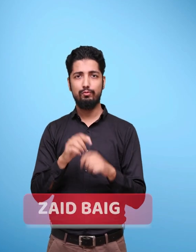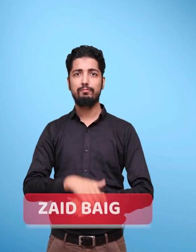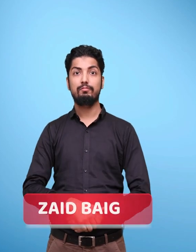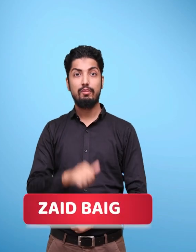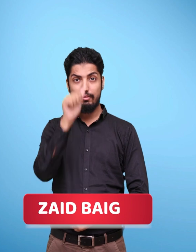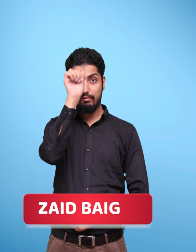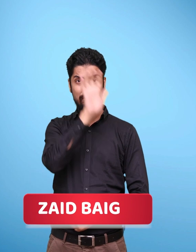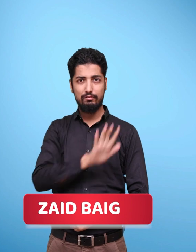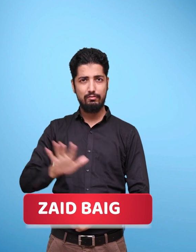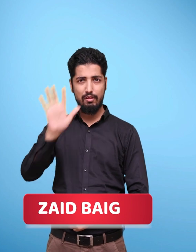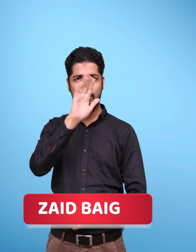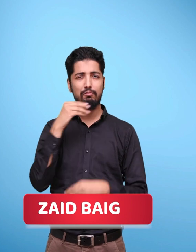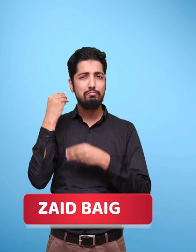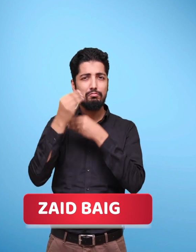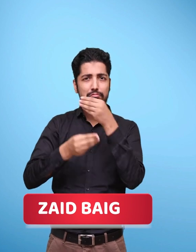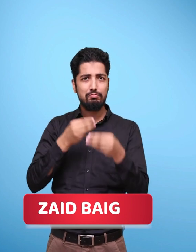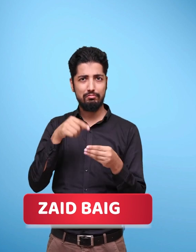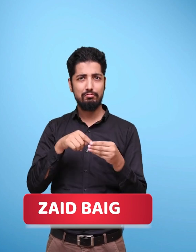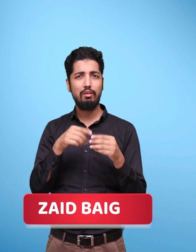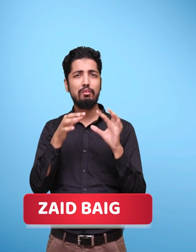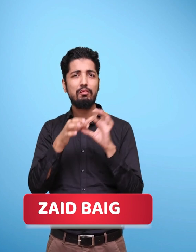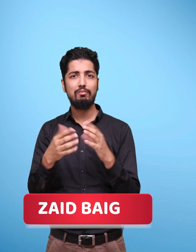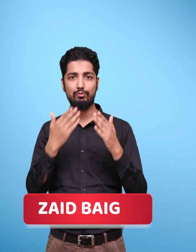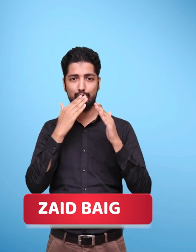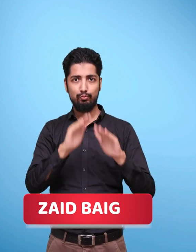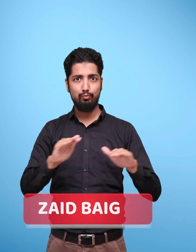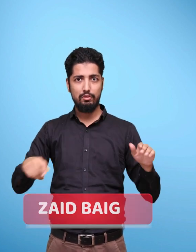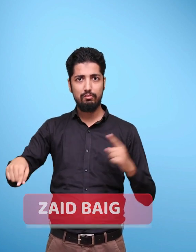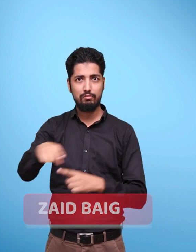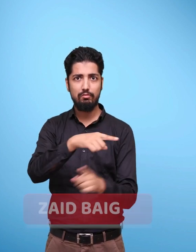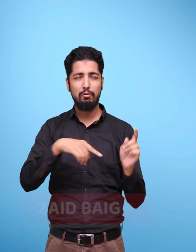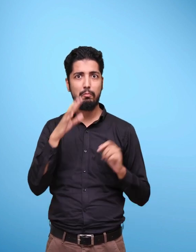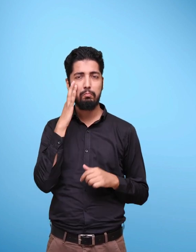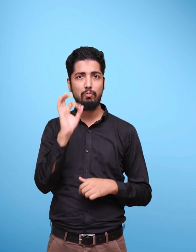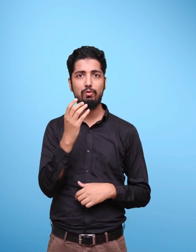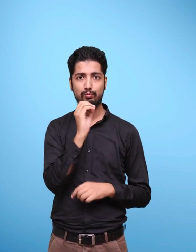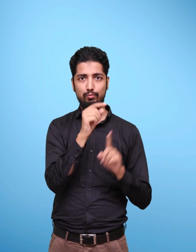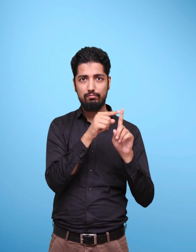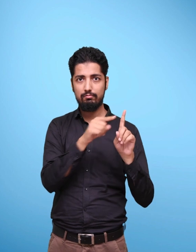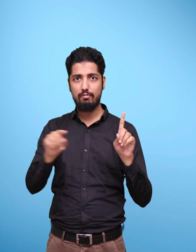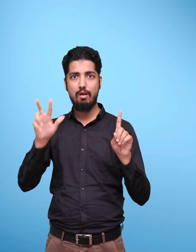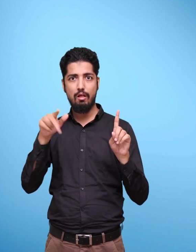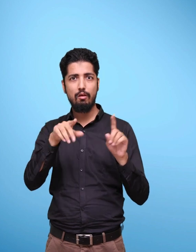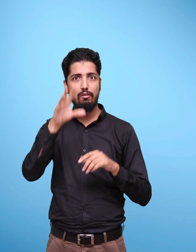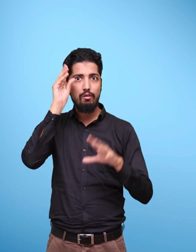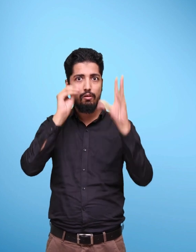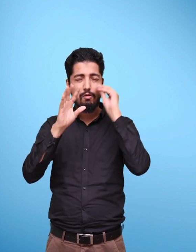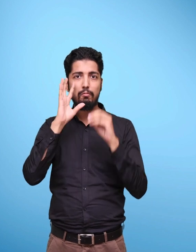चरवर्दी इस रिच टॉप आप स्पिर्श अफनी दॉपर्ब्र टॉर्टिक इवलूमर्ब्र इस